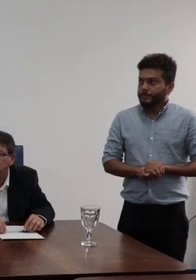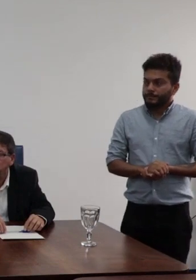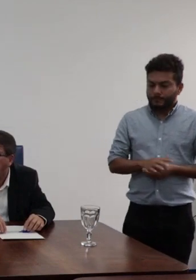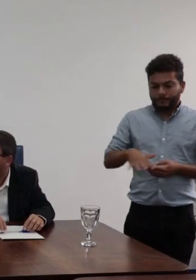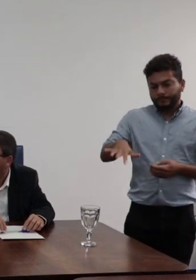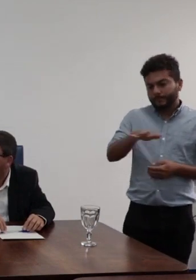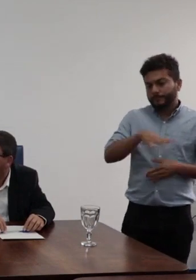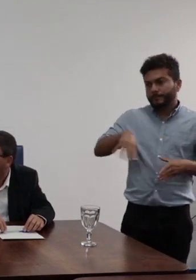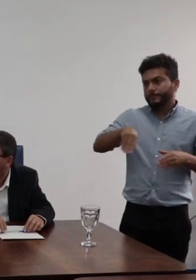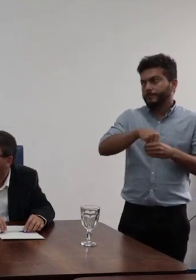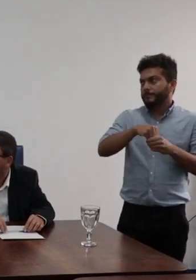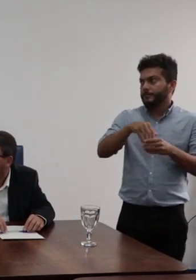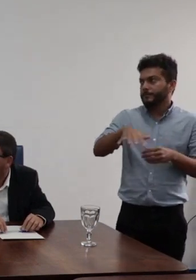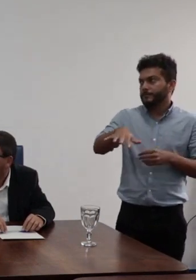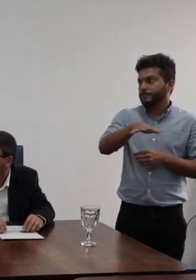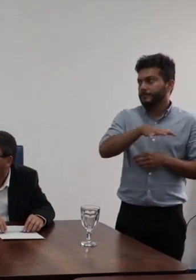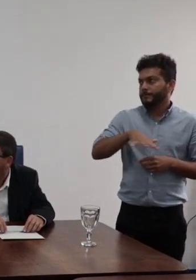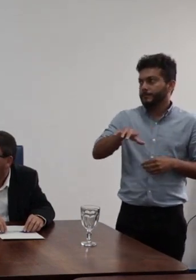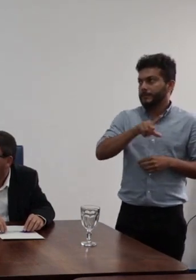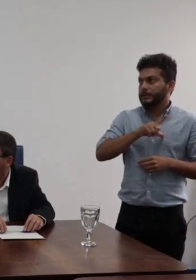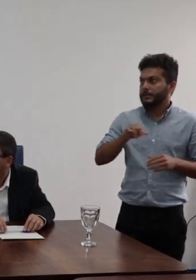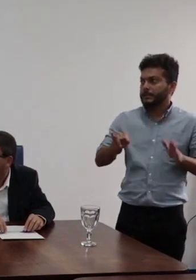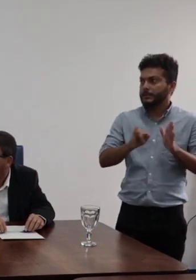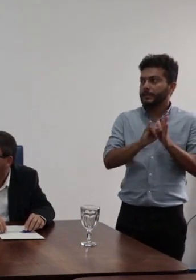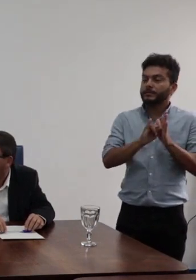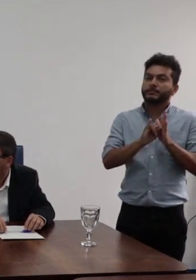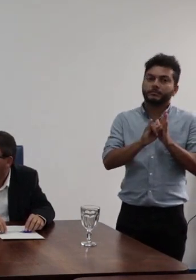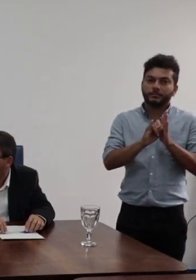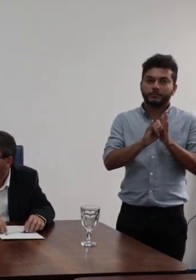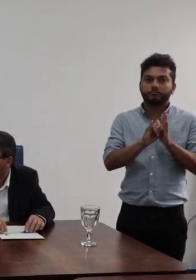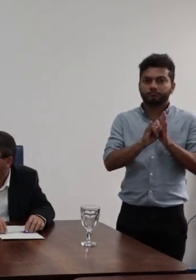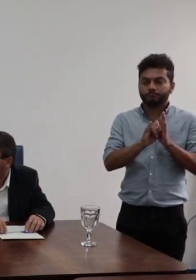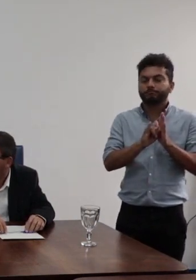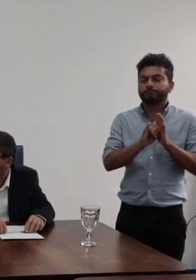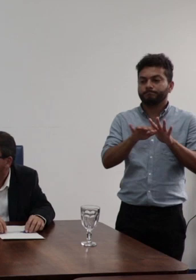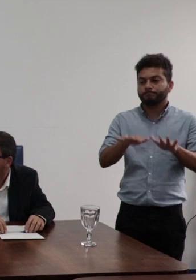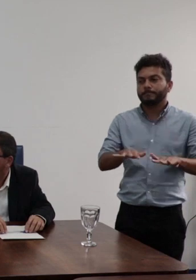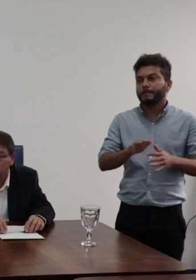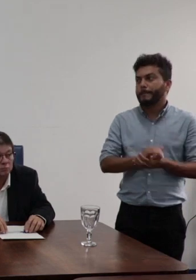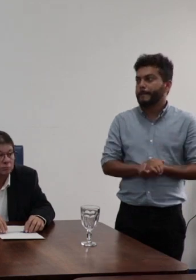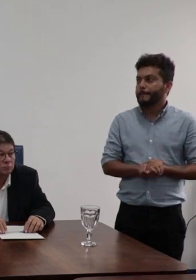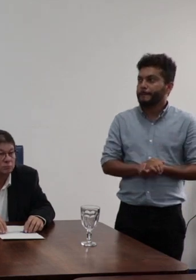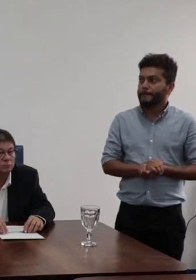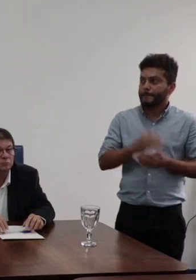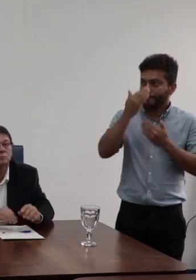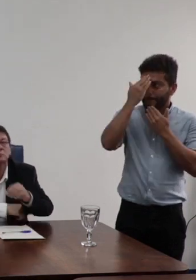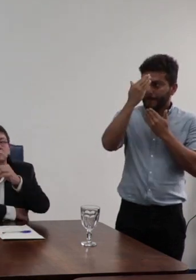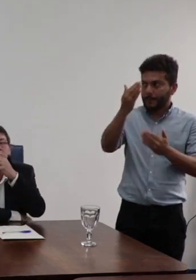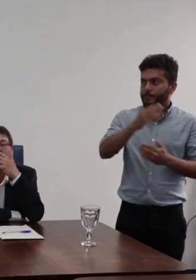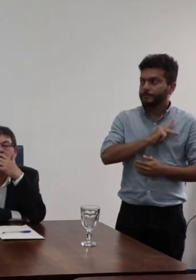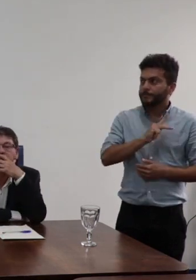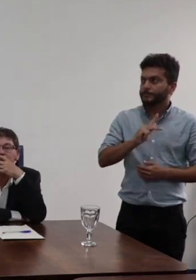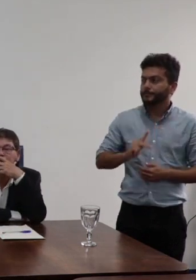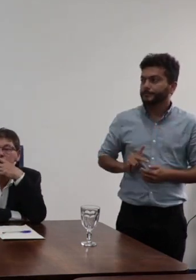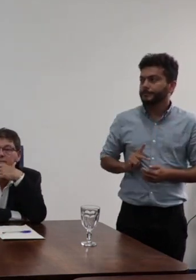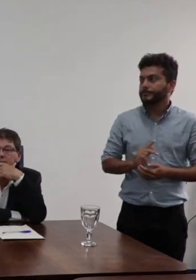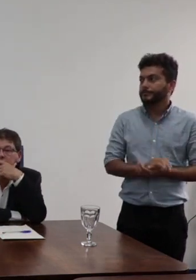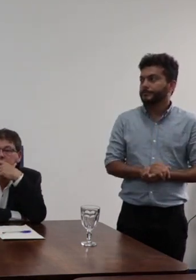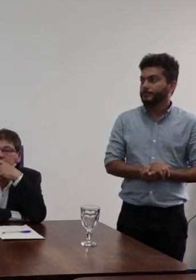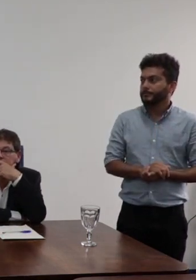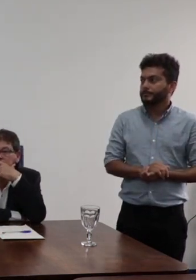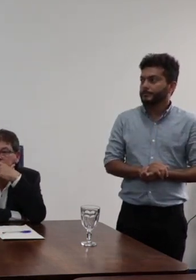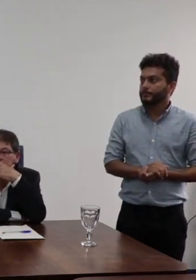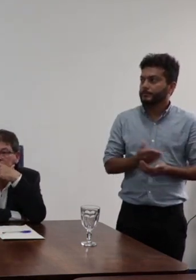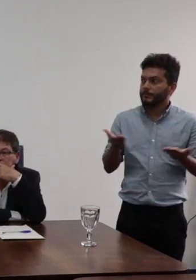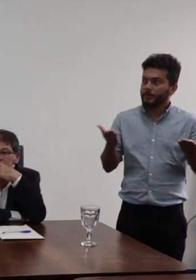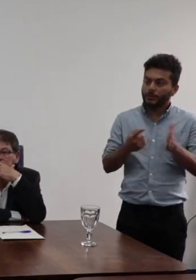na qual de identidade do meu pau essa instituição está inserida então muito obrigado senhor presidente vamos a